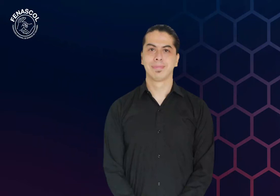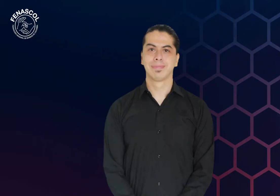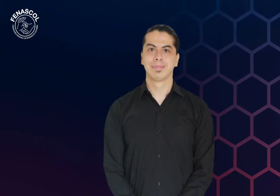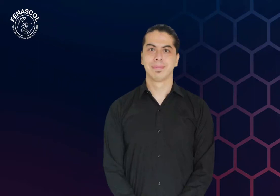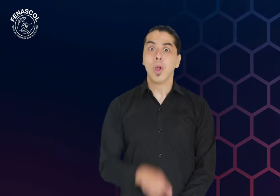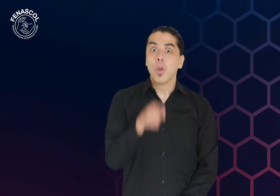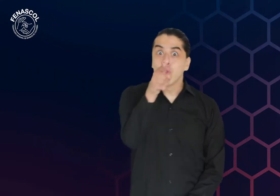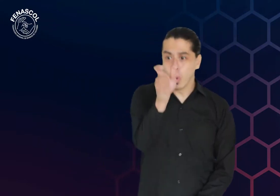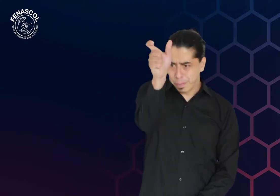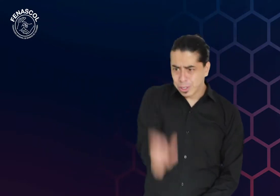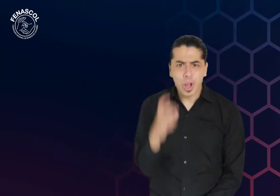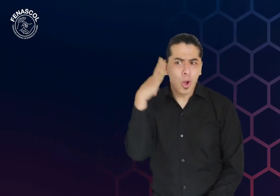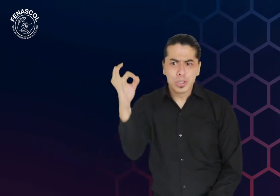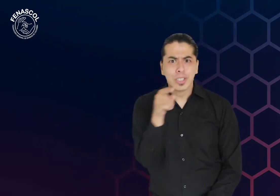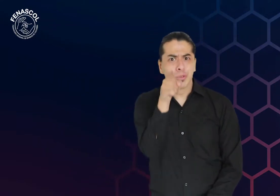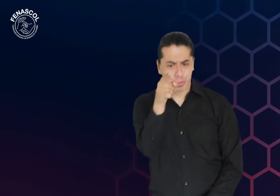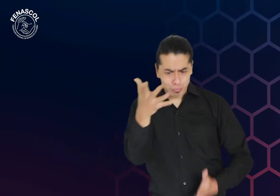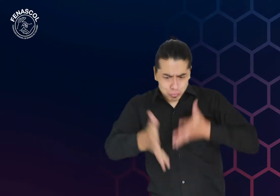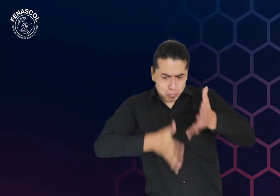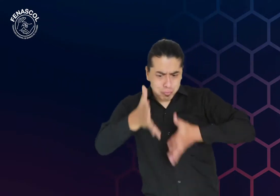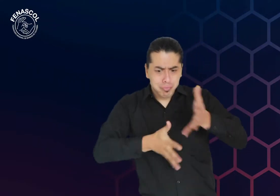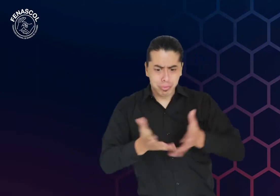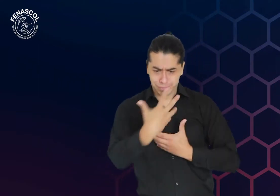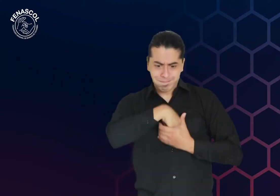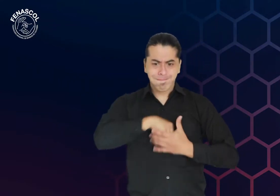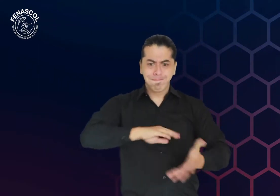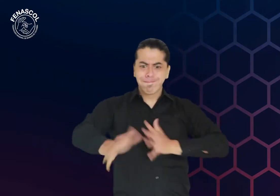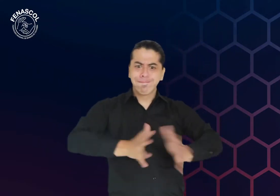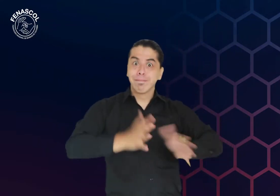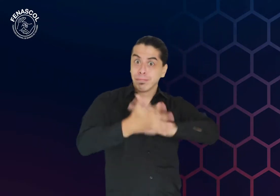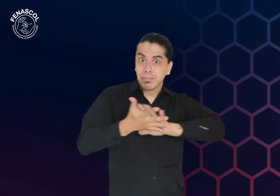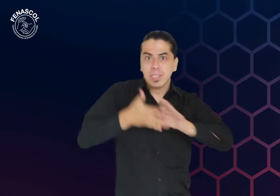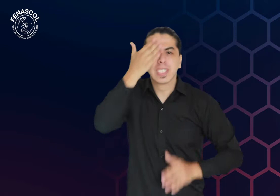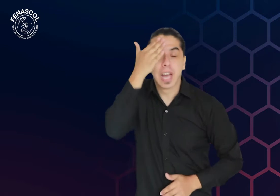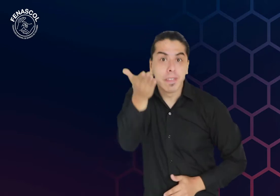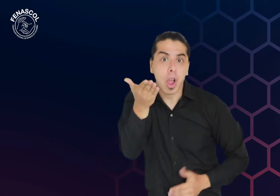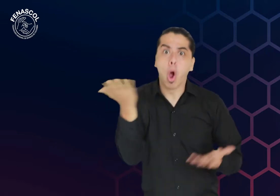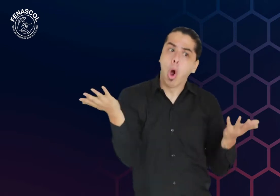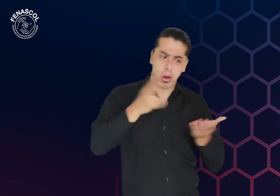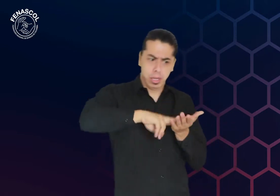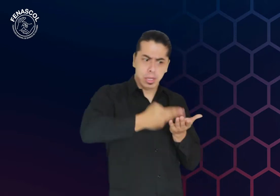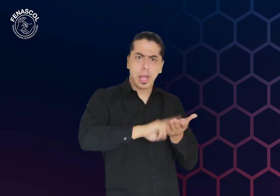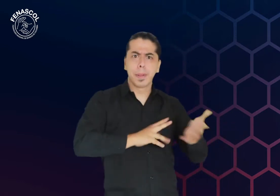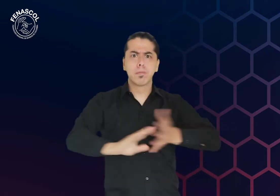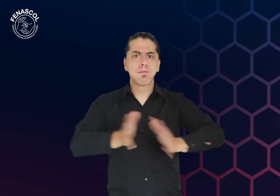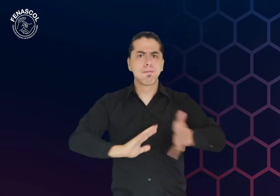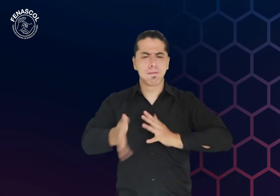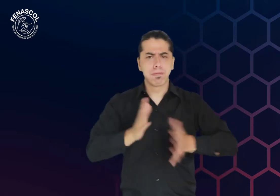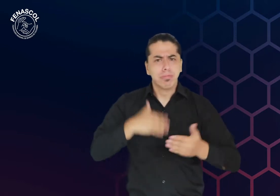Si eres una persona oyente y tienes conocimientos previos en lengua de señas colombiana o te has desempeñado como